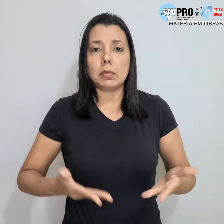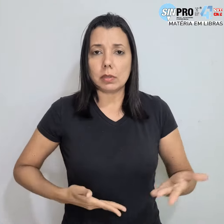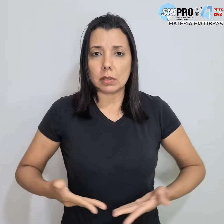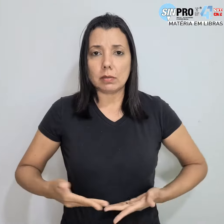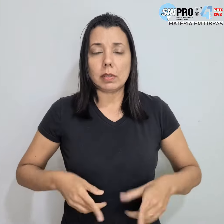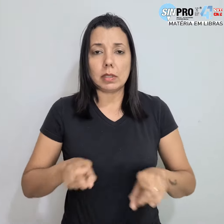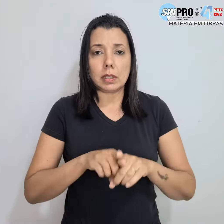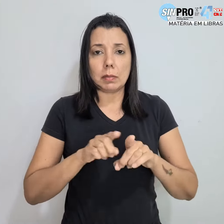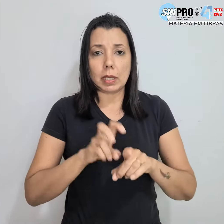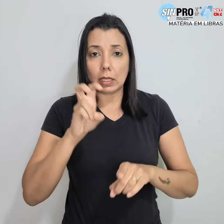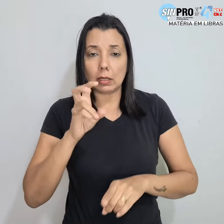e quinquênio.